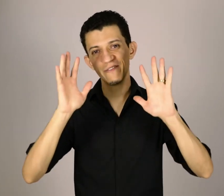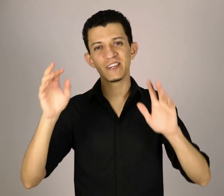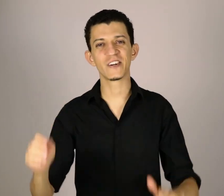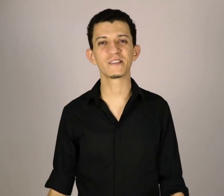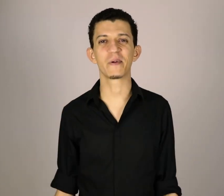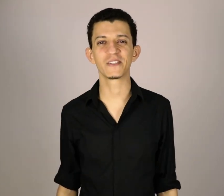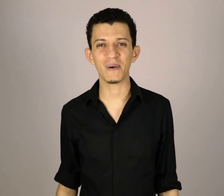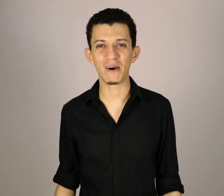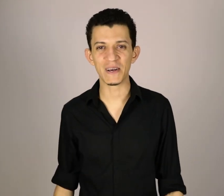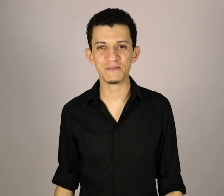vejo em nossa próxima aula.